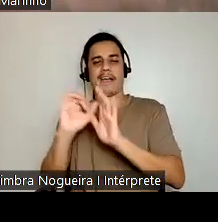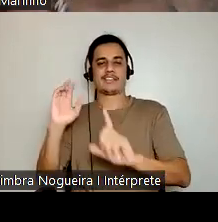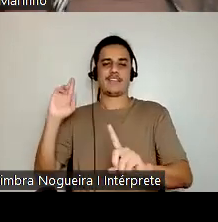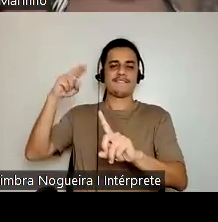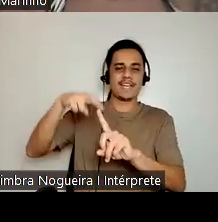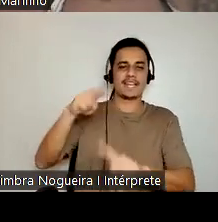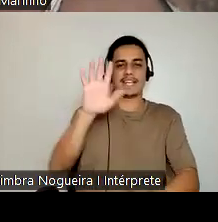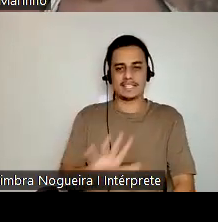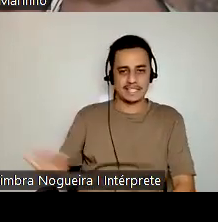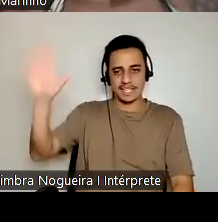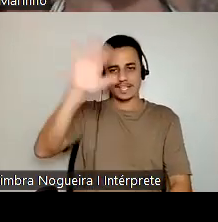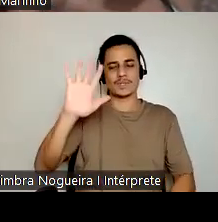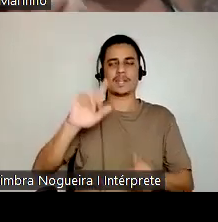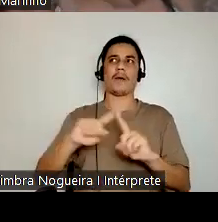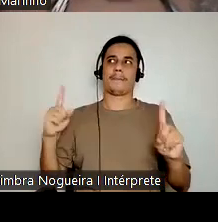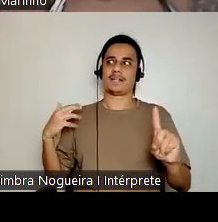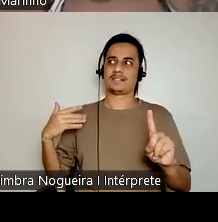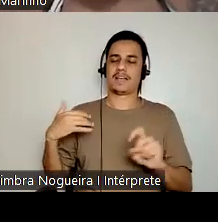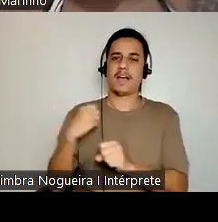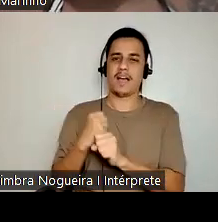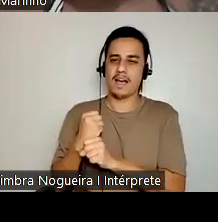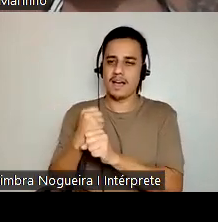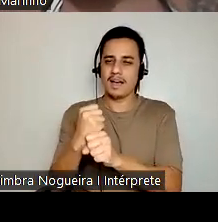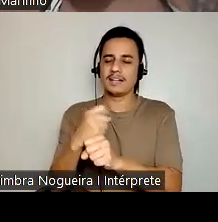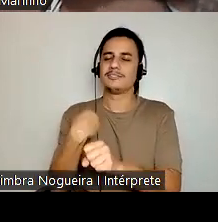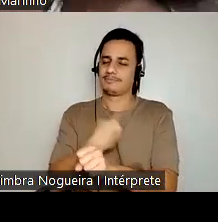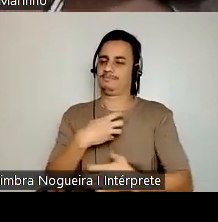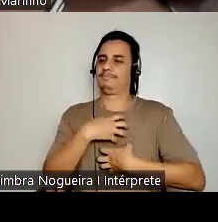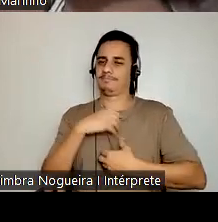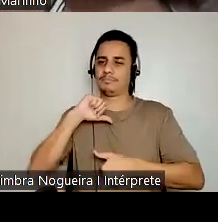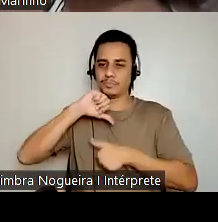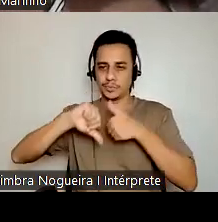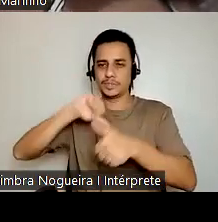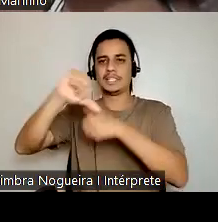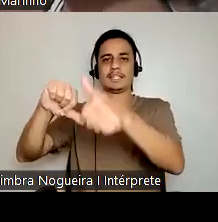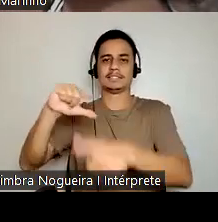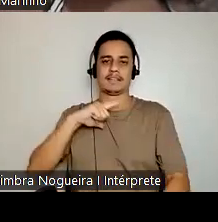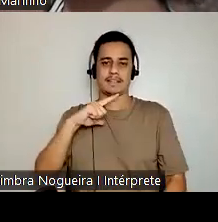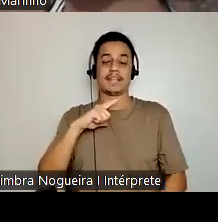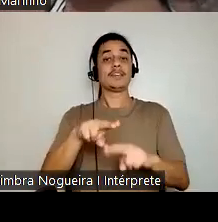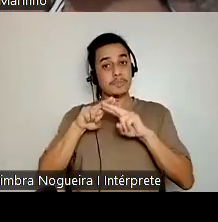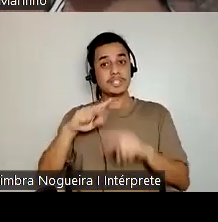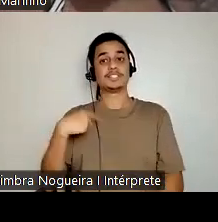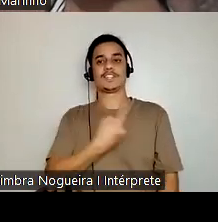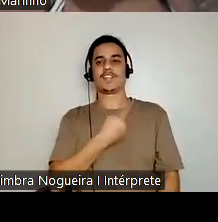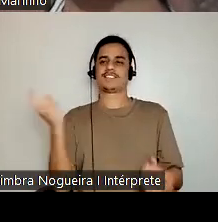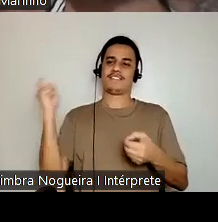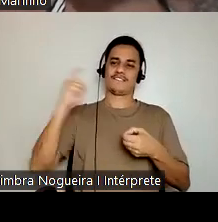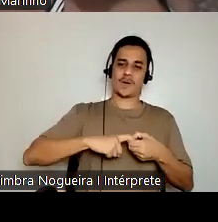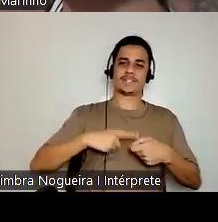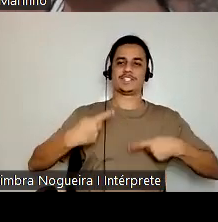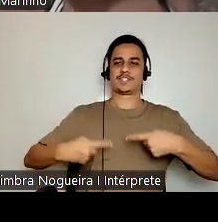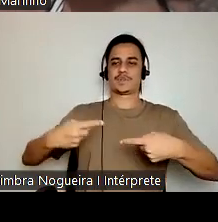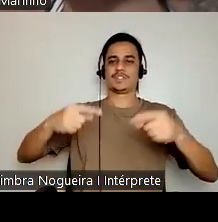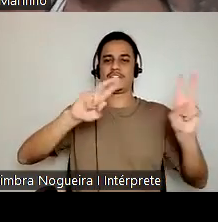mas aí agora, nos últimos anos, a gente está vendo essa mudança. É por isso que, inclusive, a gente está hoje aqui discutindo esse tema, porque a gente tem